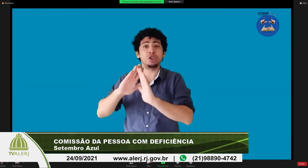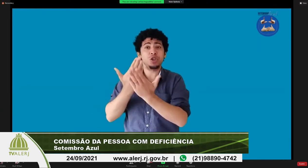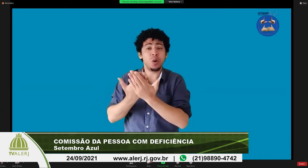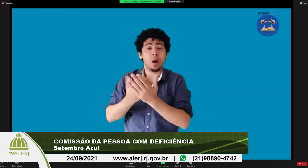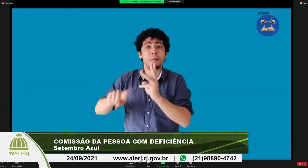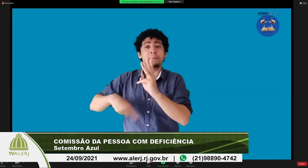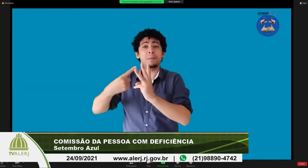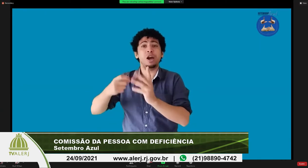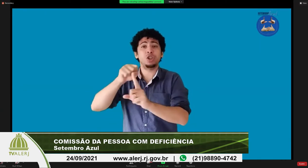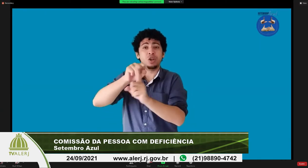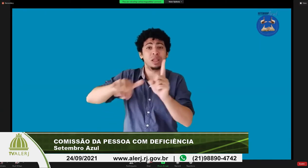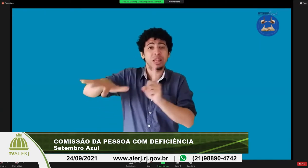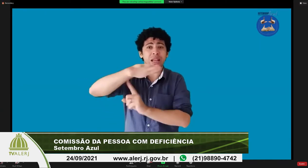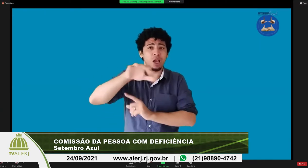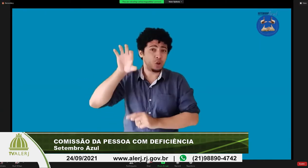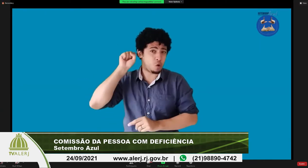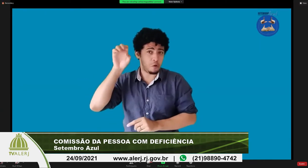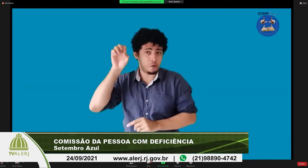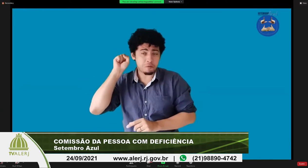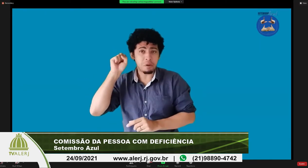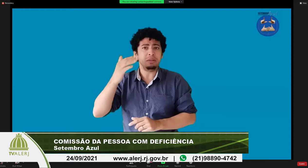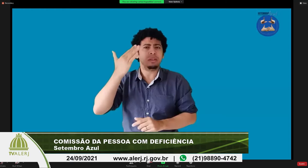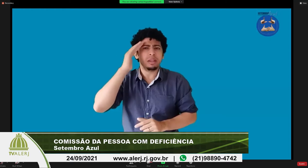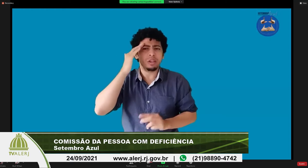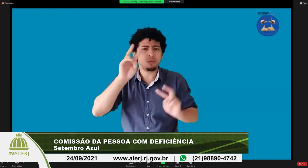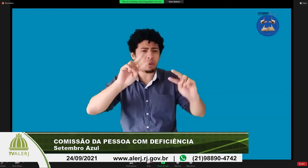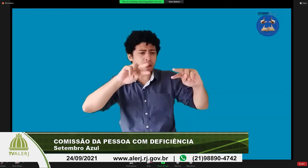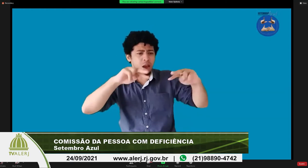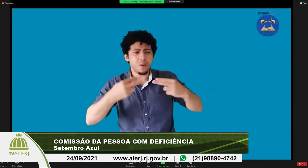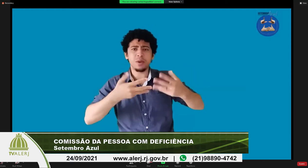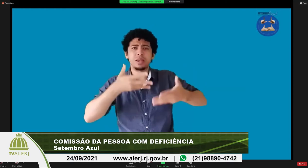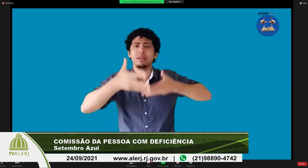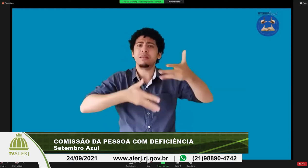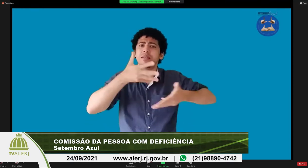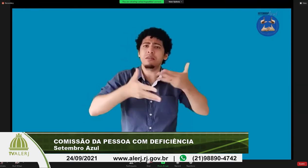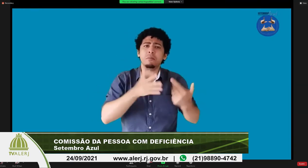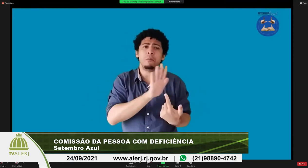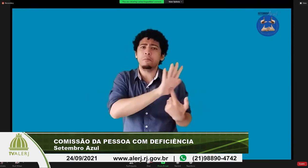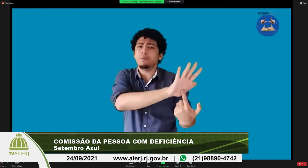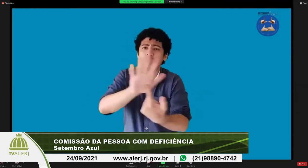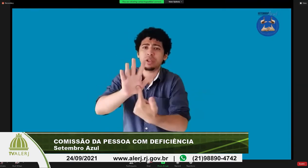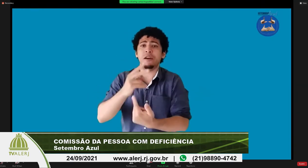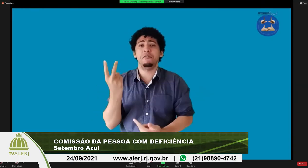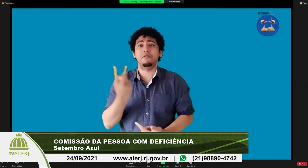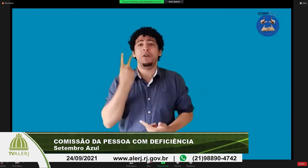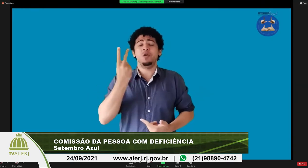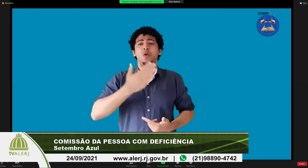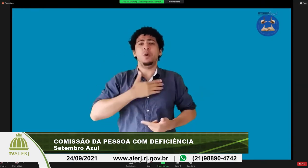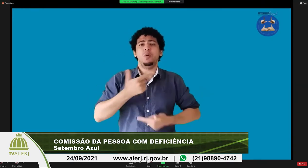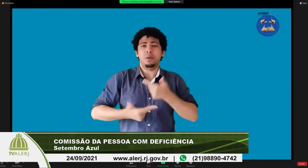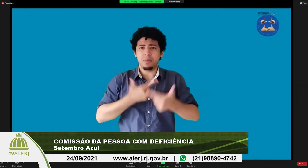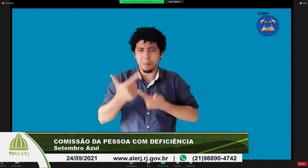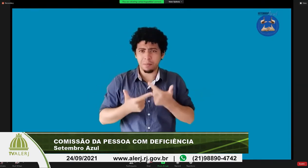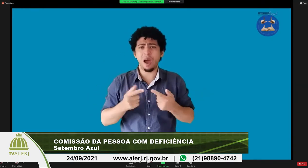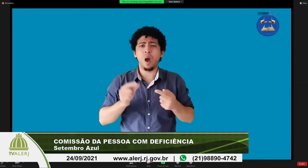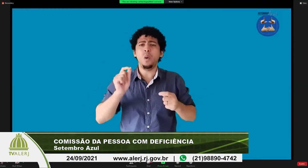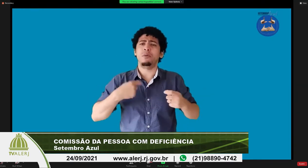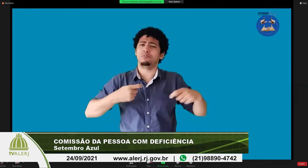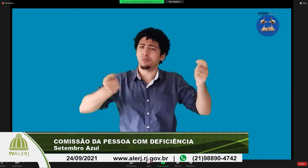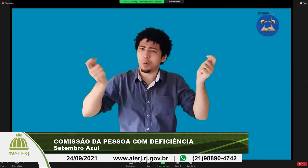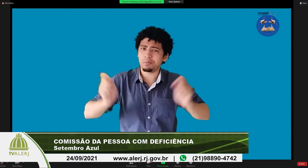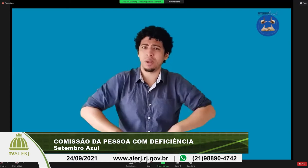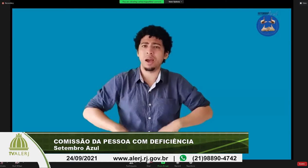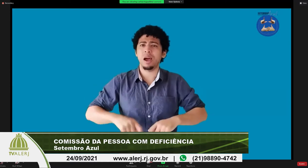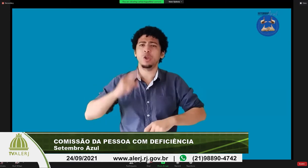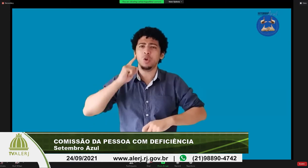surdas têm comentado que nas escolas ou em sociedades percebem que a questão do reconhecimento da Libras o reconhecimento do valor